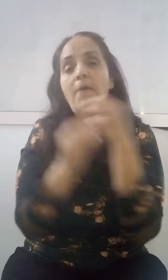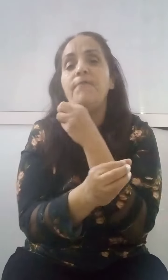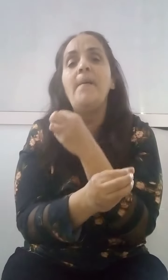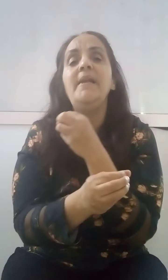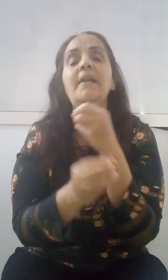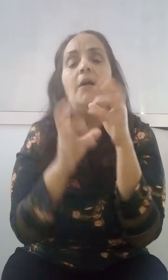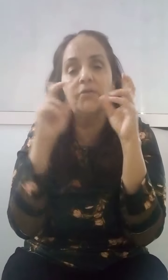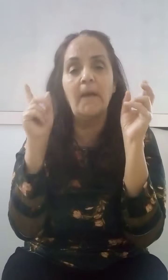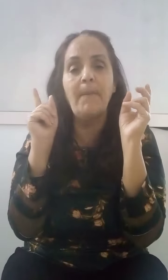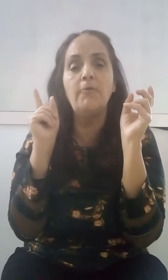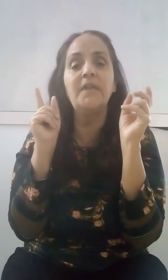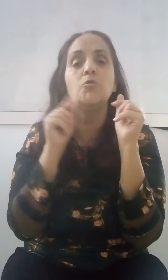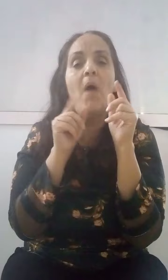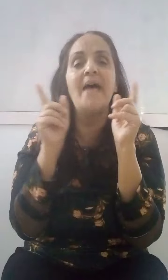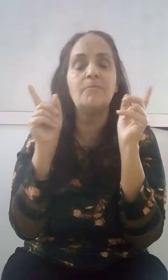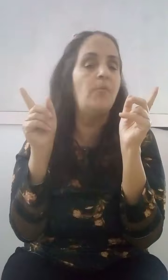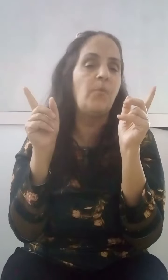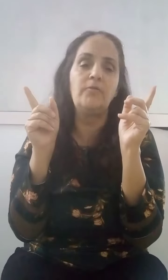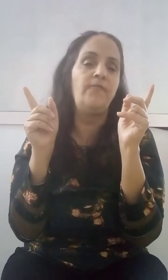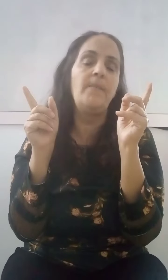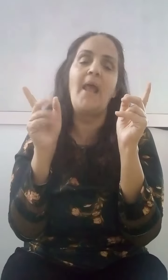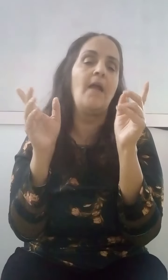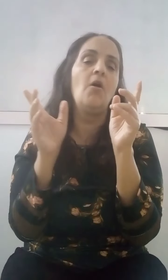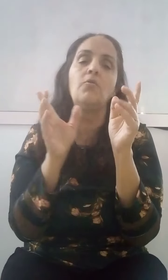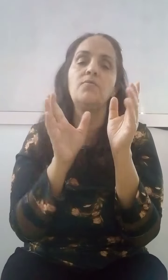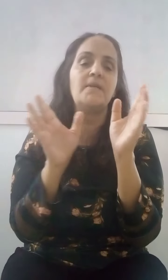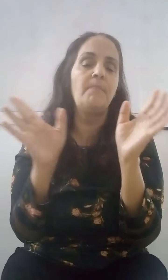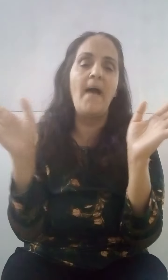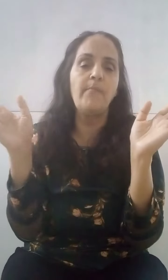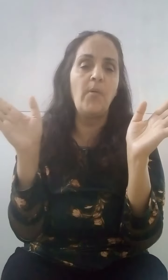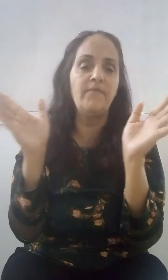وحسبه لأندقاء بالنسبة لي لكنه ليس كثير الأمام